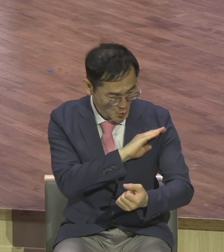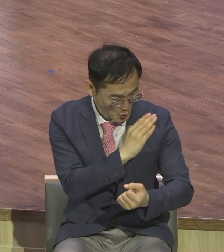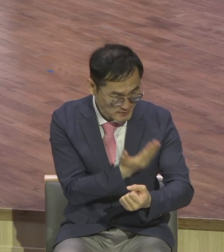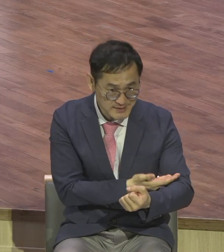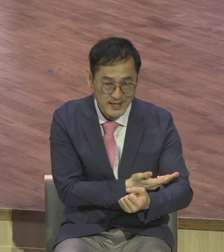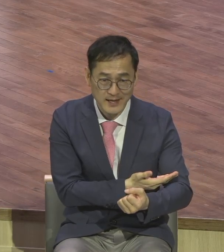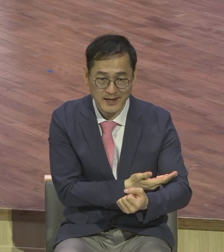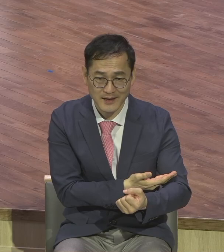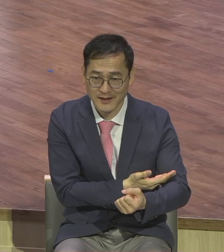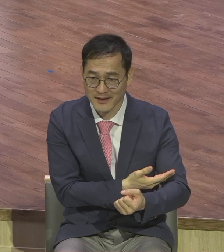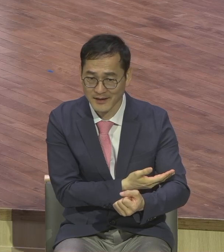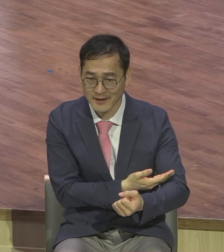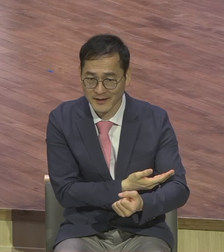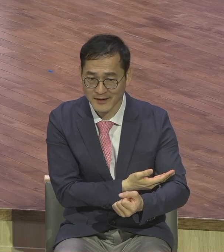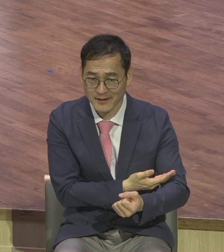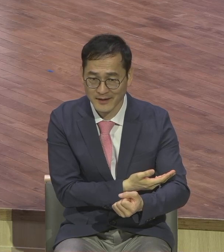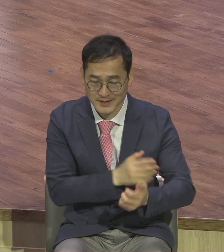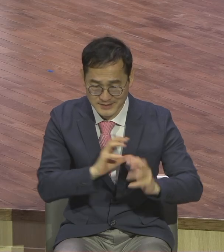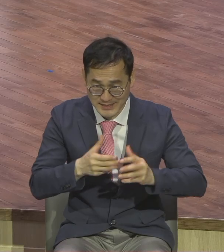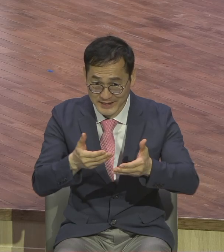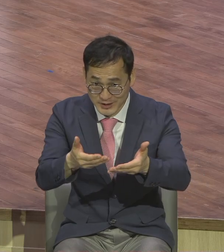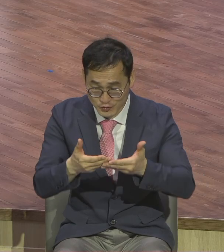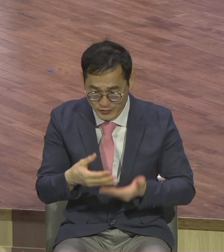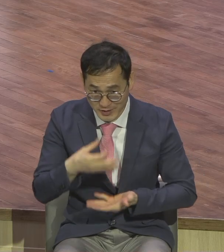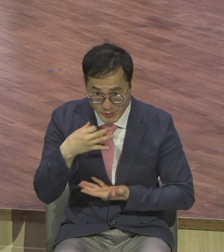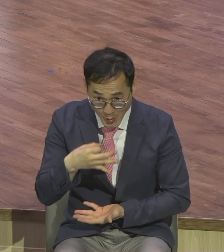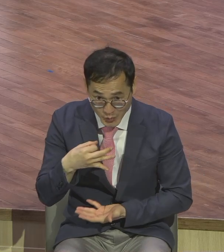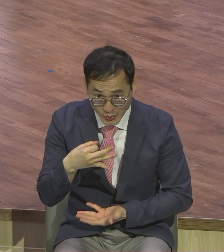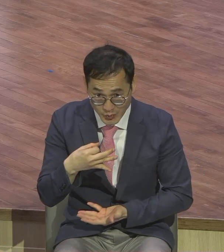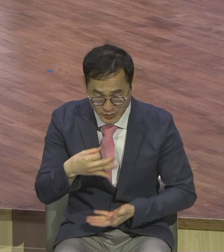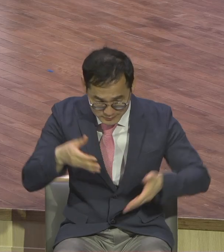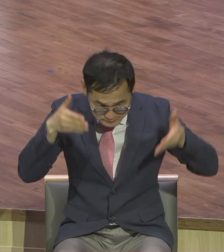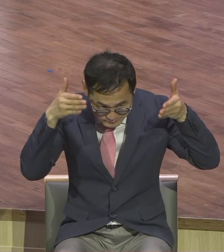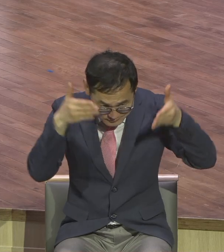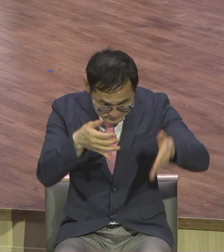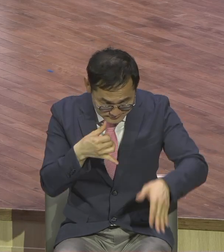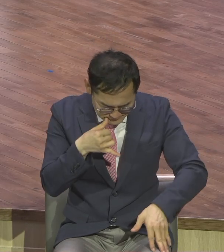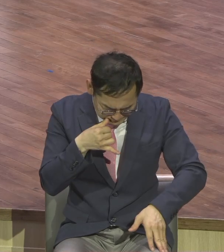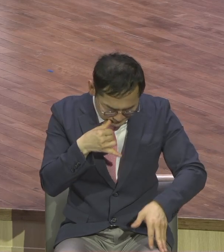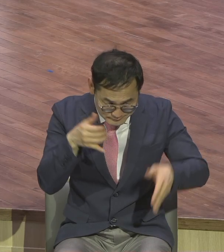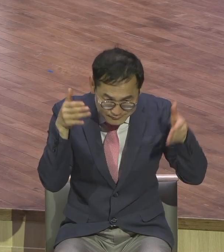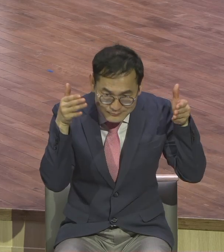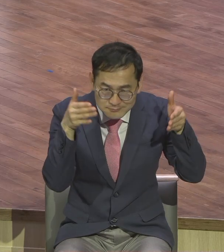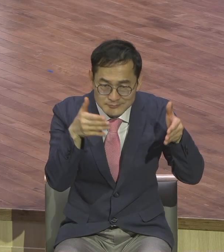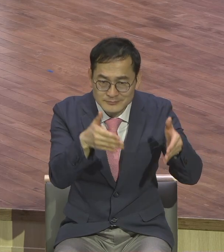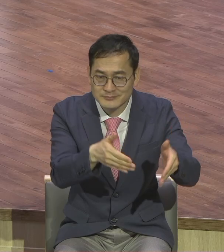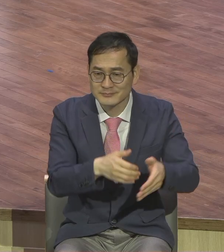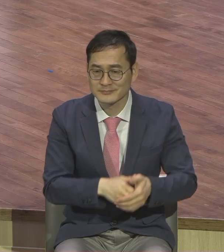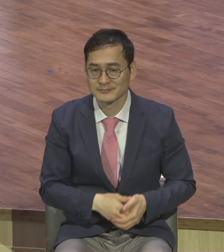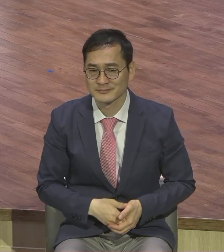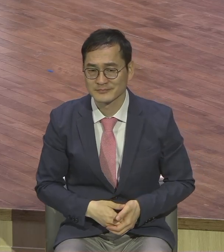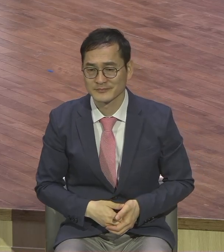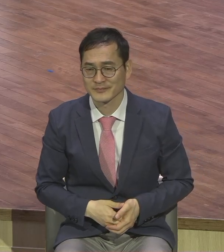잠시 있을 그 유한한 권위 여기에 모든 관심이 다 있는 거예요. 사장들 다 그래요. 종교인들 다 그래요.